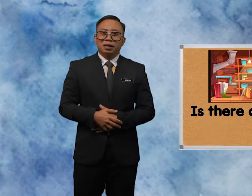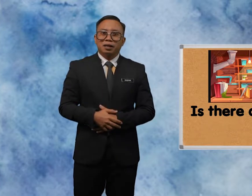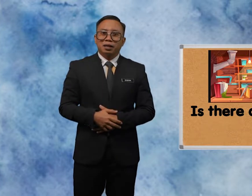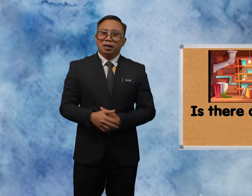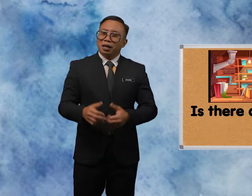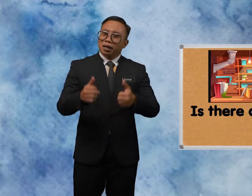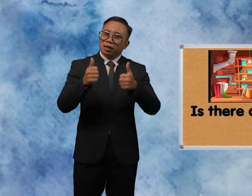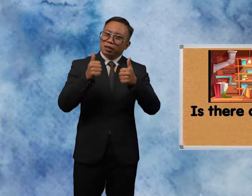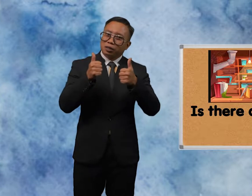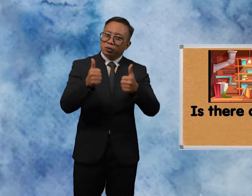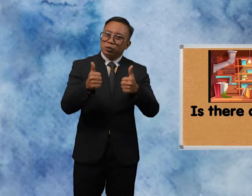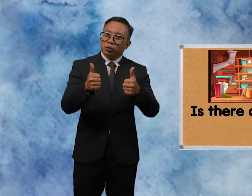Snake Good